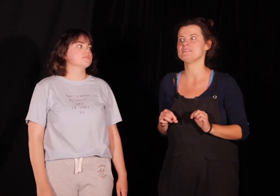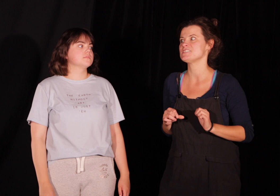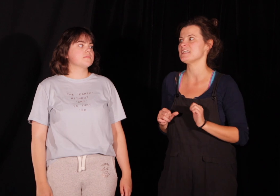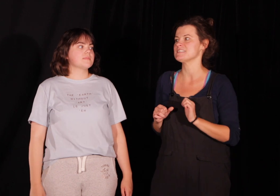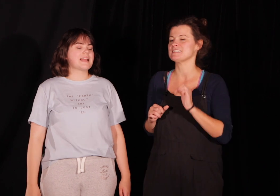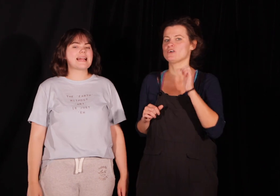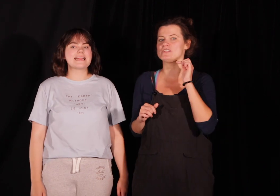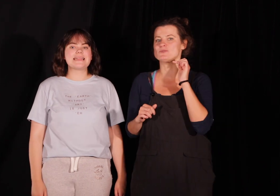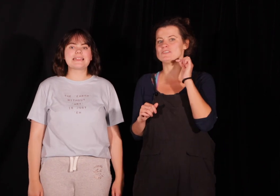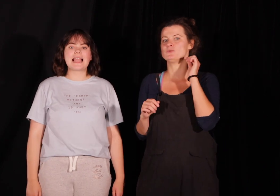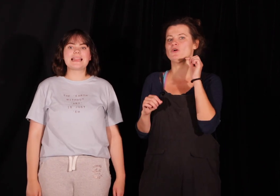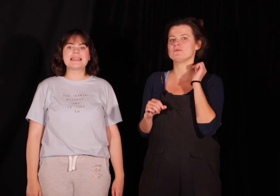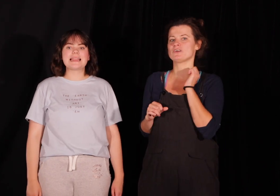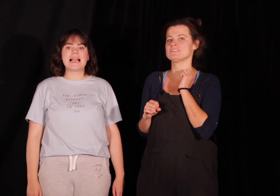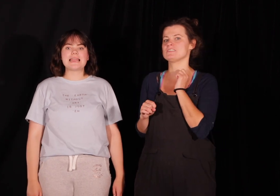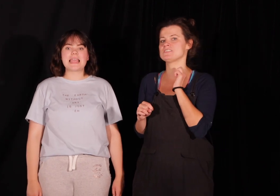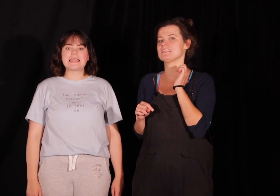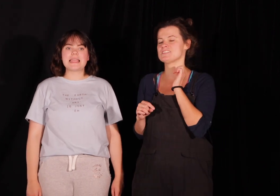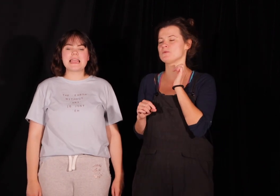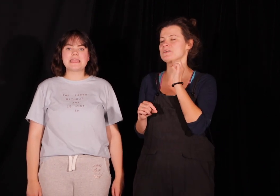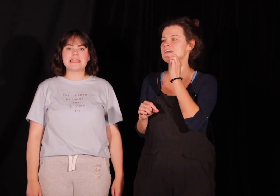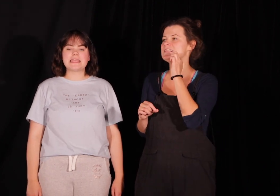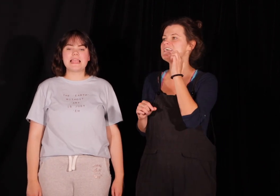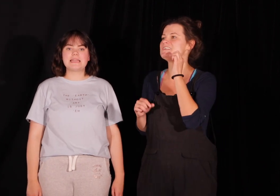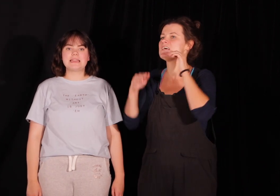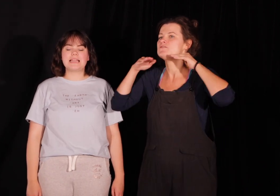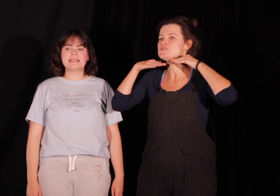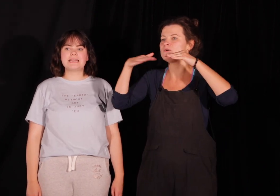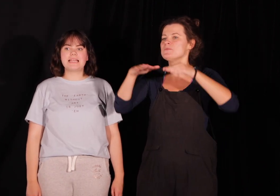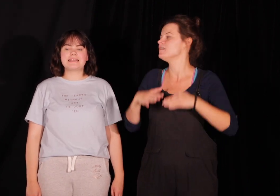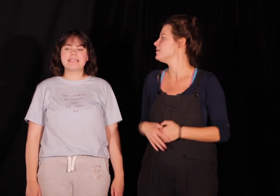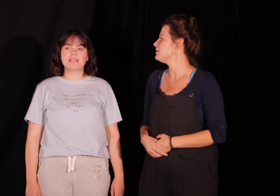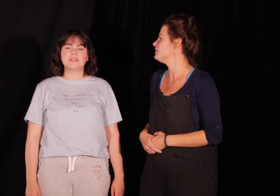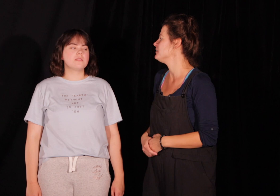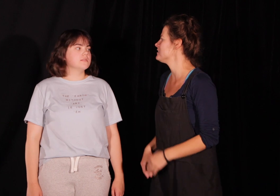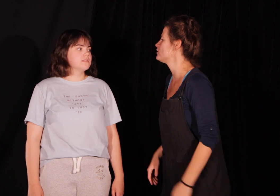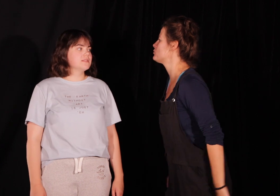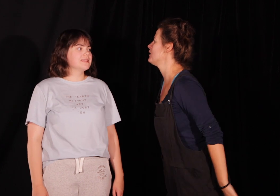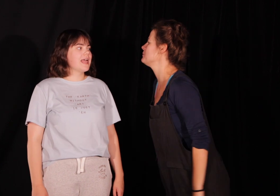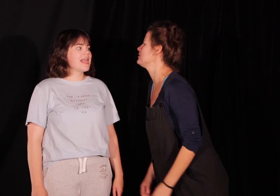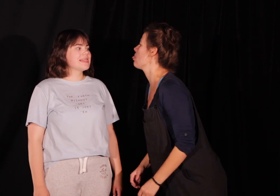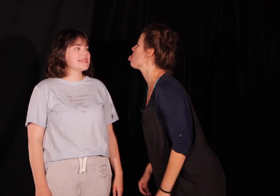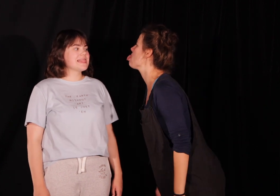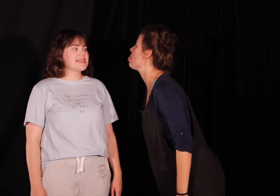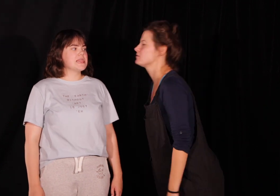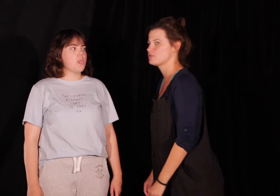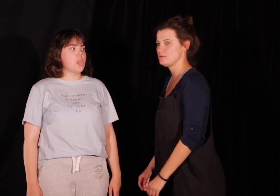nasz język na koniec słuchajcie uruchomimy trochę też te nasze ząbki więc wysuwamy język do przodu jakbym chciała zrobić